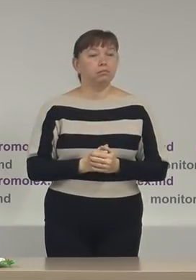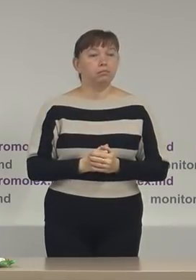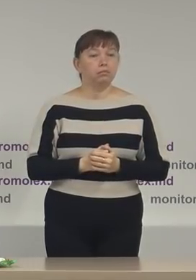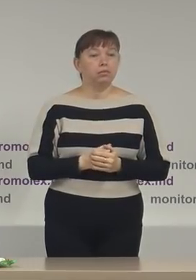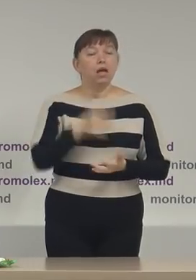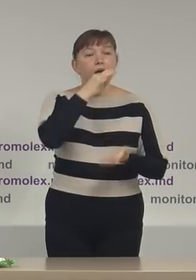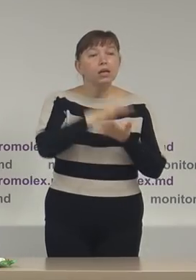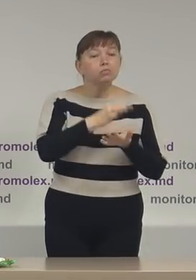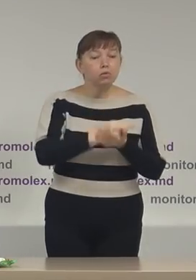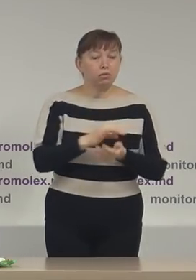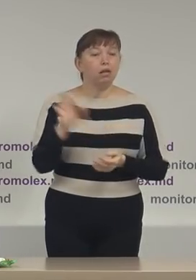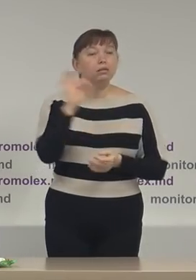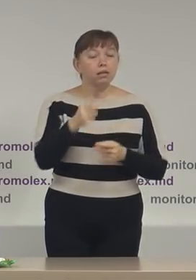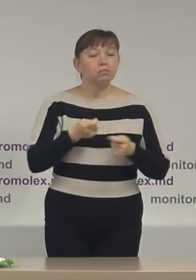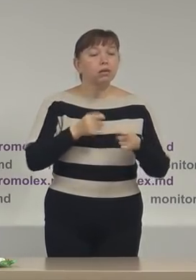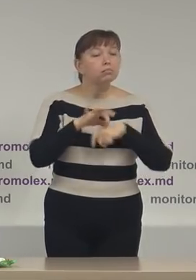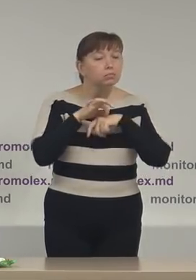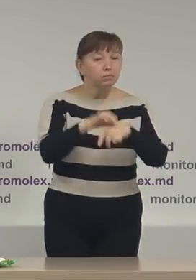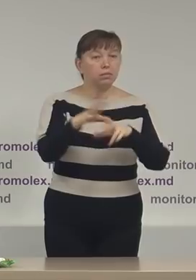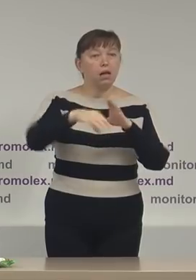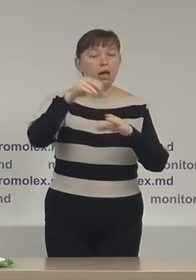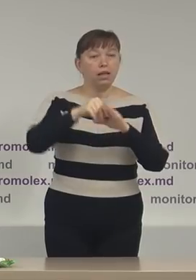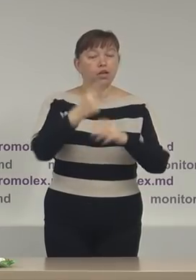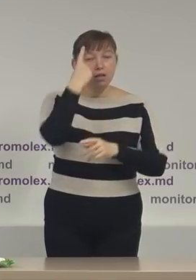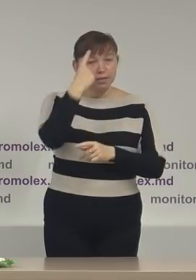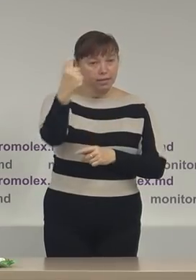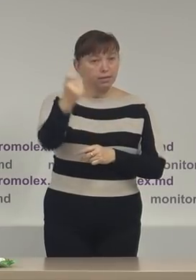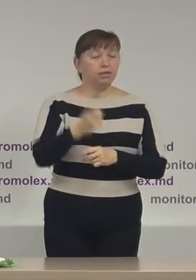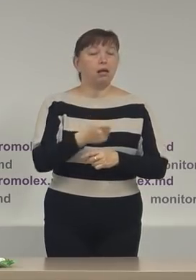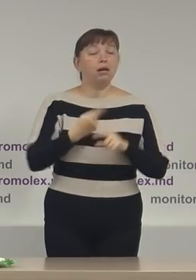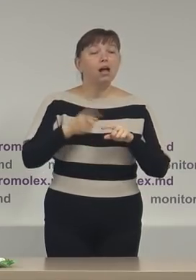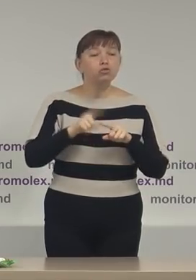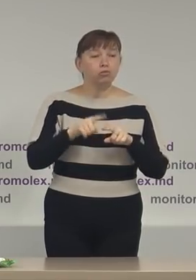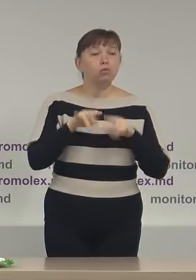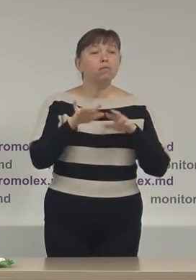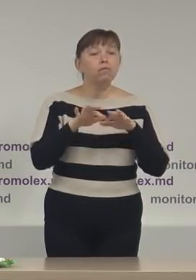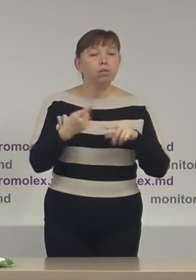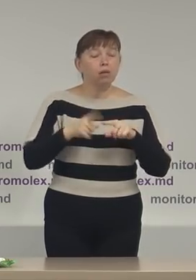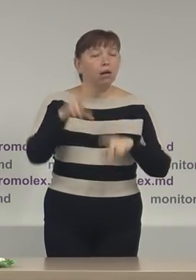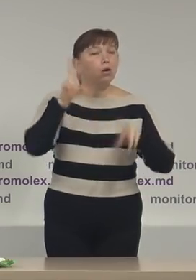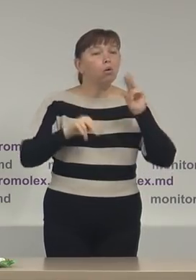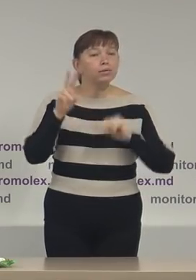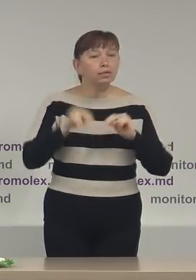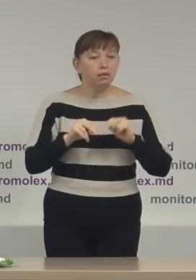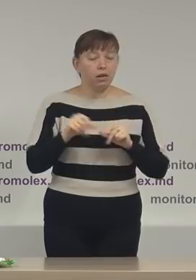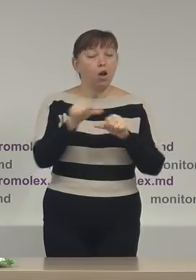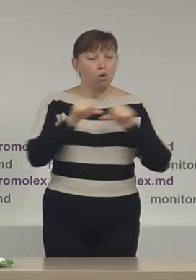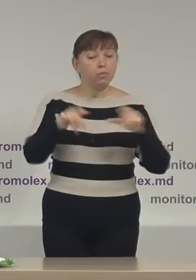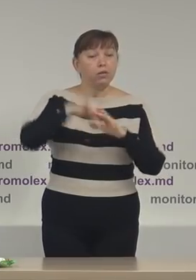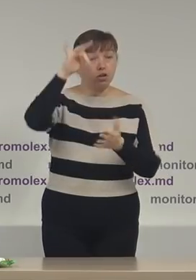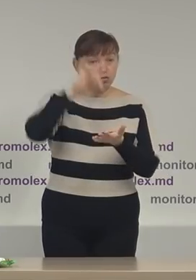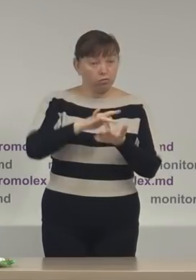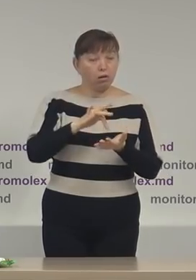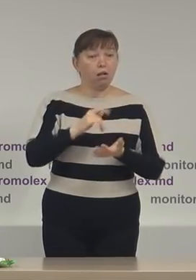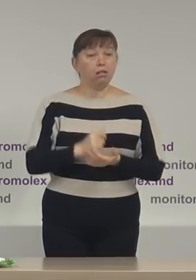responsabil de gestionarea alegerilor, sesizarea pe acele fapte care consideră comisie electorală